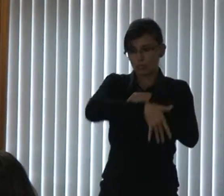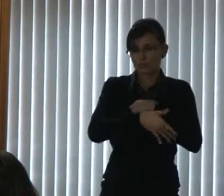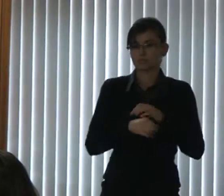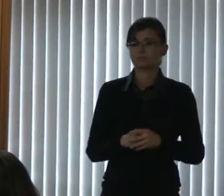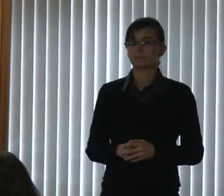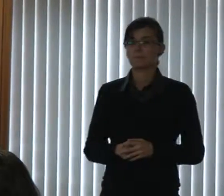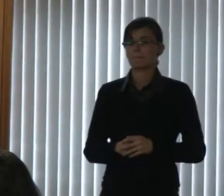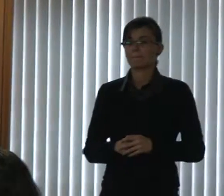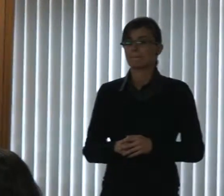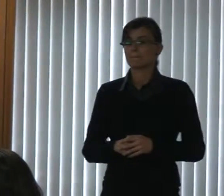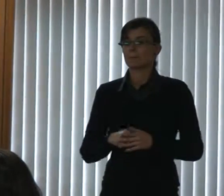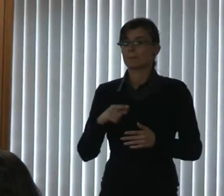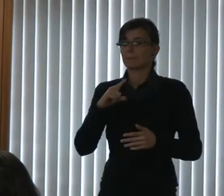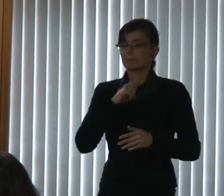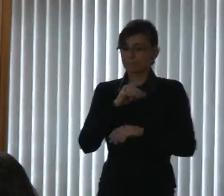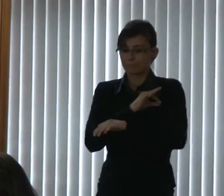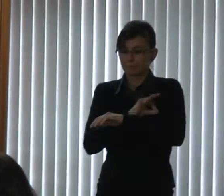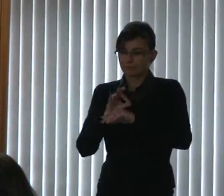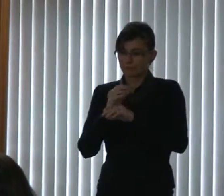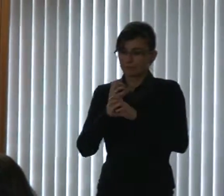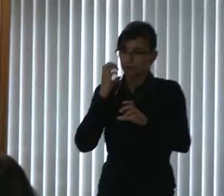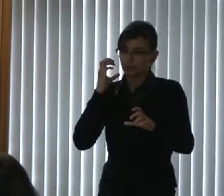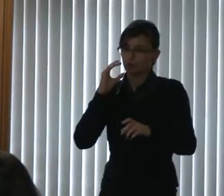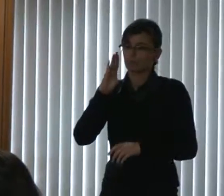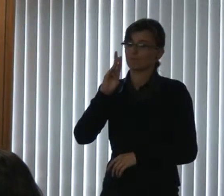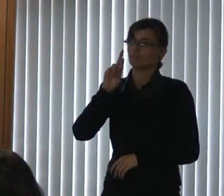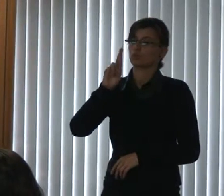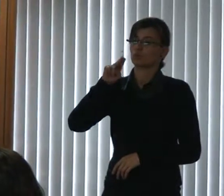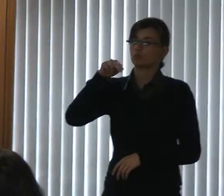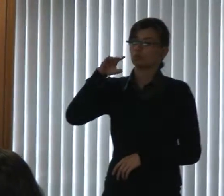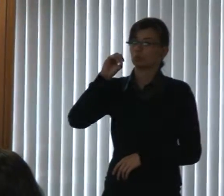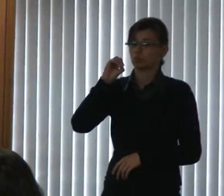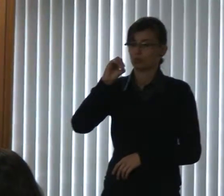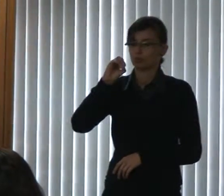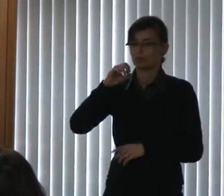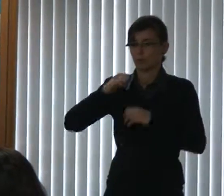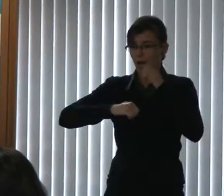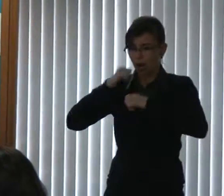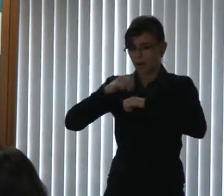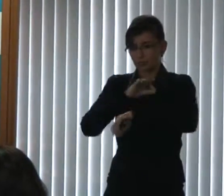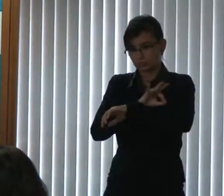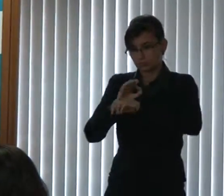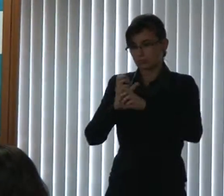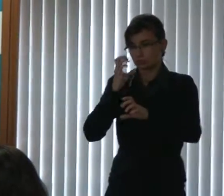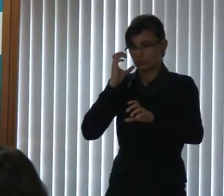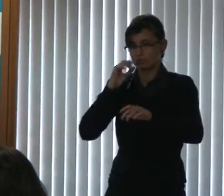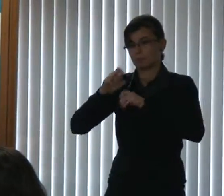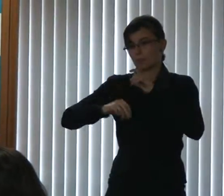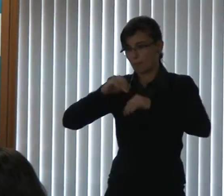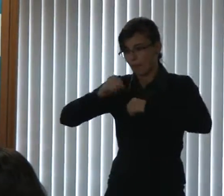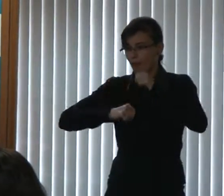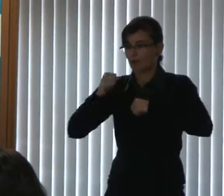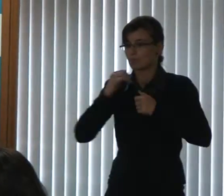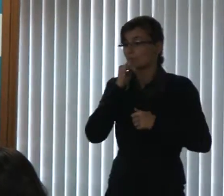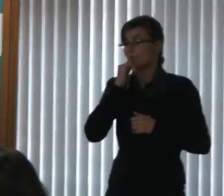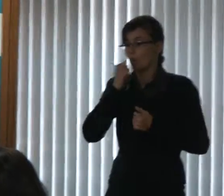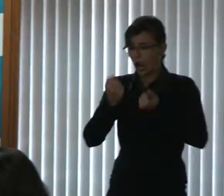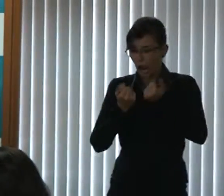um engenheiro, o Bruno Pessoa diz, engenheiro, engenheiro mecânico, mecânico. Se quebrar o carro da comissão, você é ruim, então.